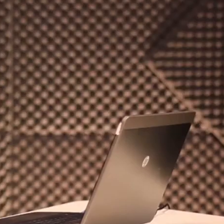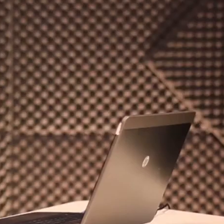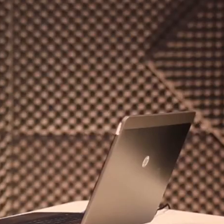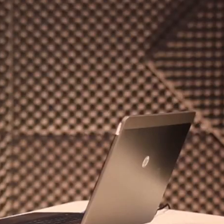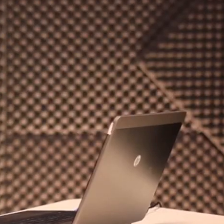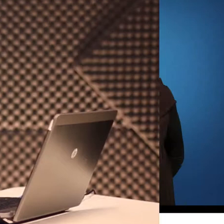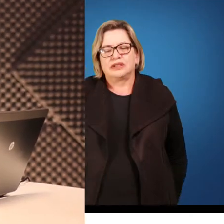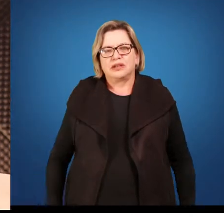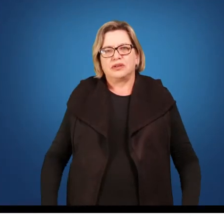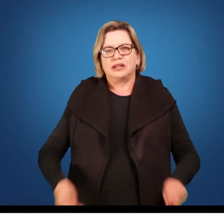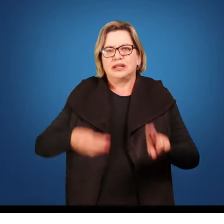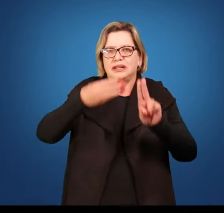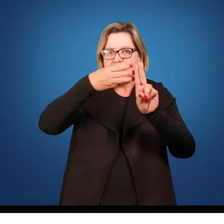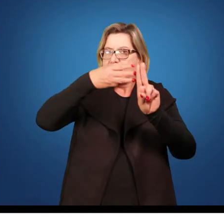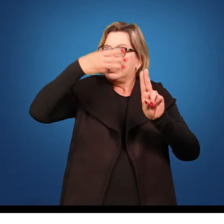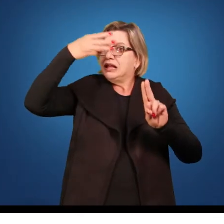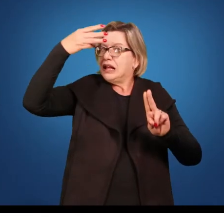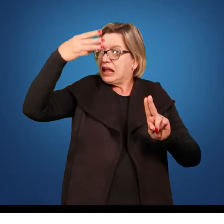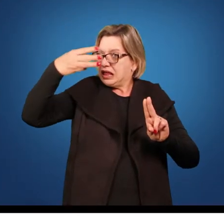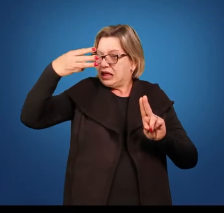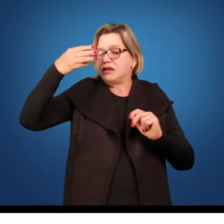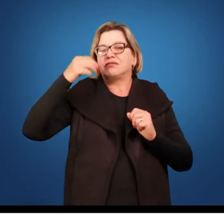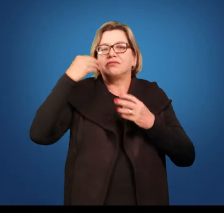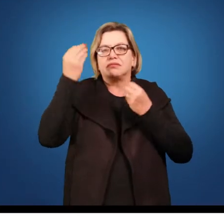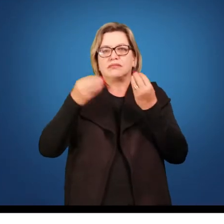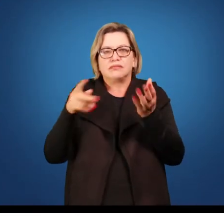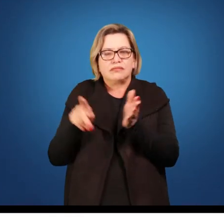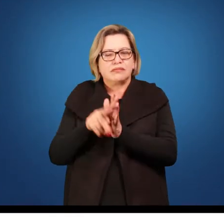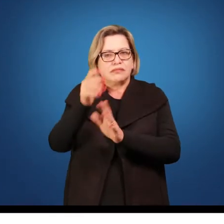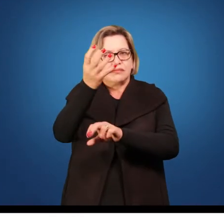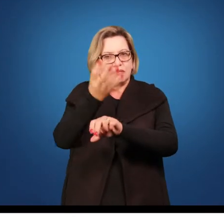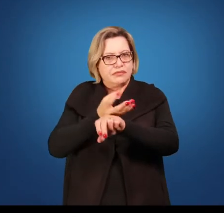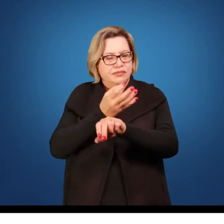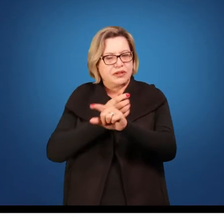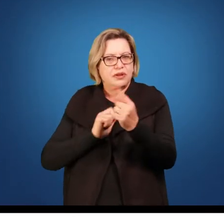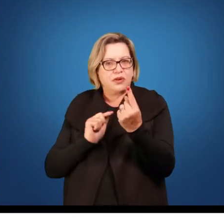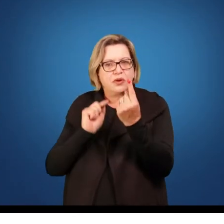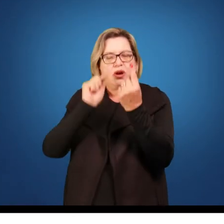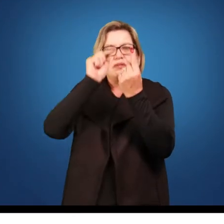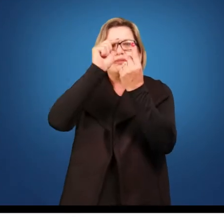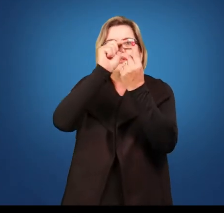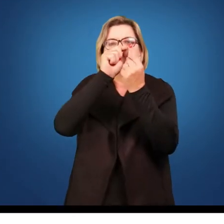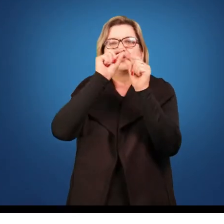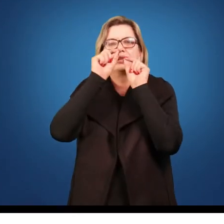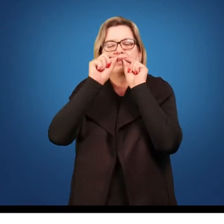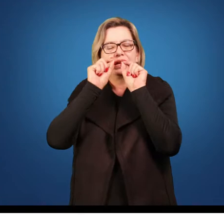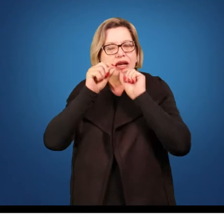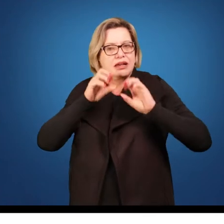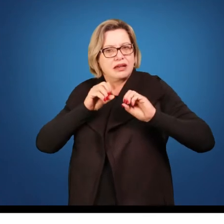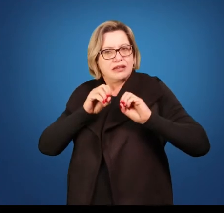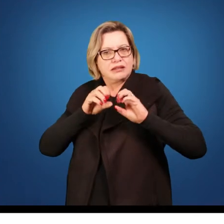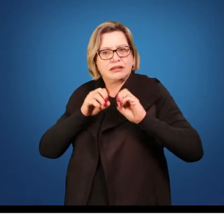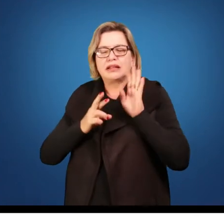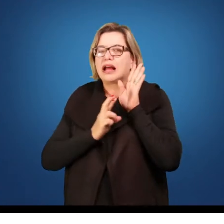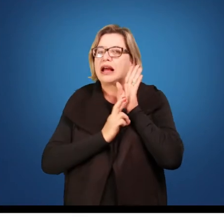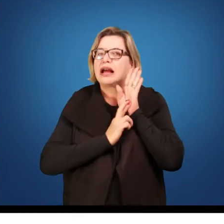Nessa terceira fase da disciplina, nosso objetivo principal será trabalhar nas